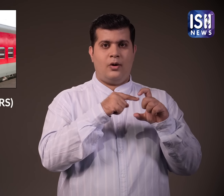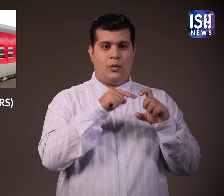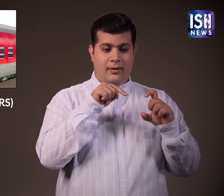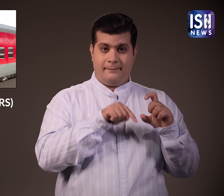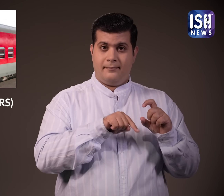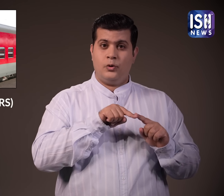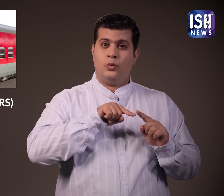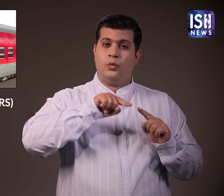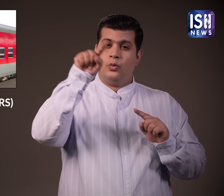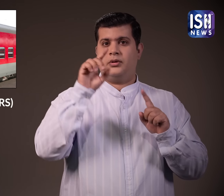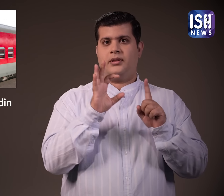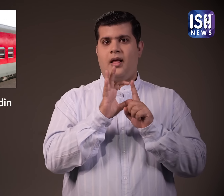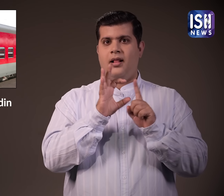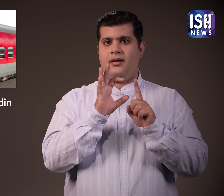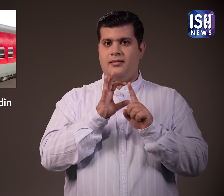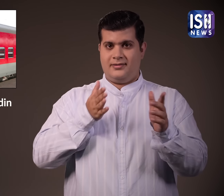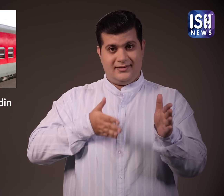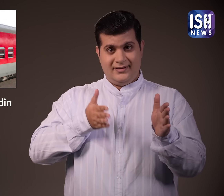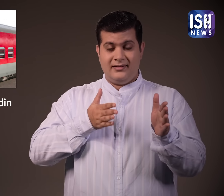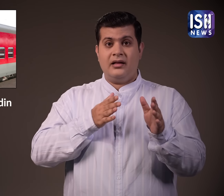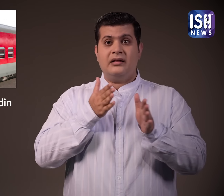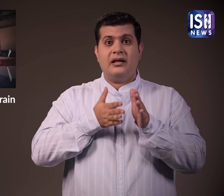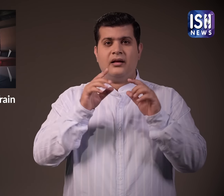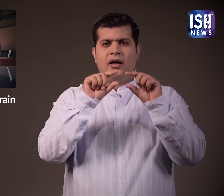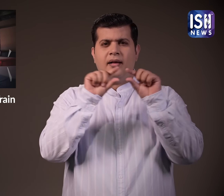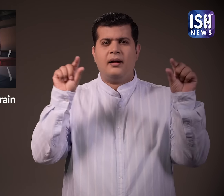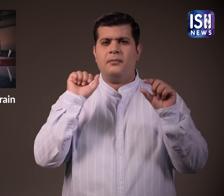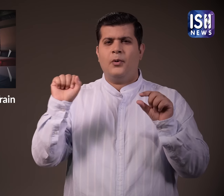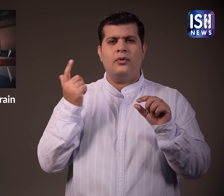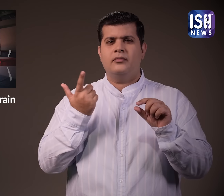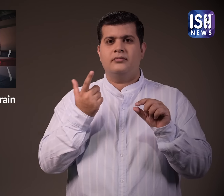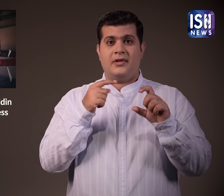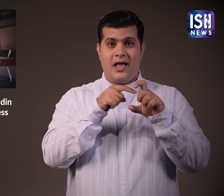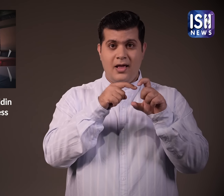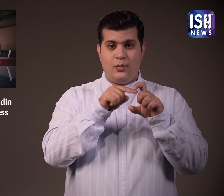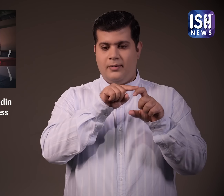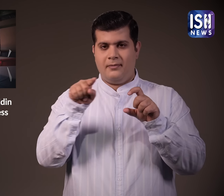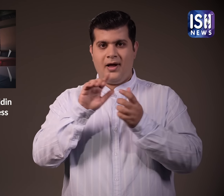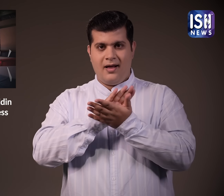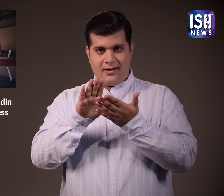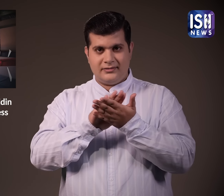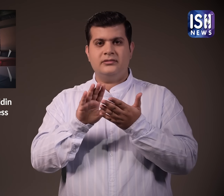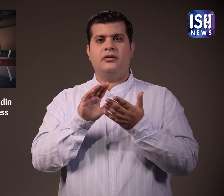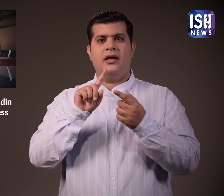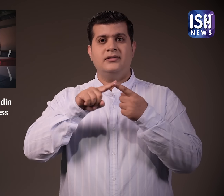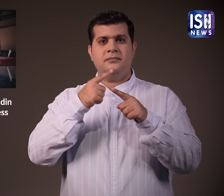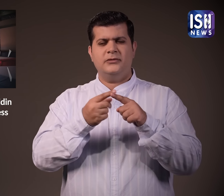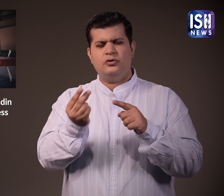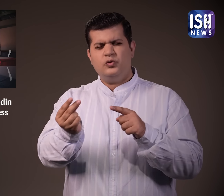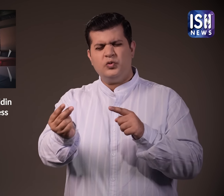नई दिल्ली की यात्रा एरुना कुलम हज़र्ट निजामों दिन मिलेनियम सूपर फास्ट एक्प्रेस से कर रहे थे